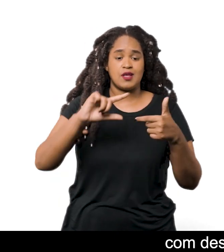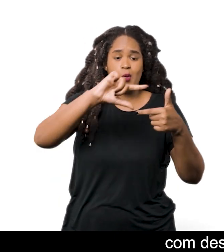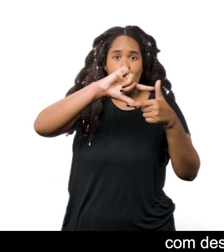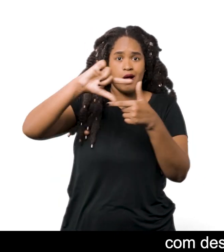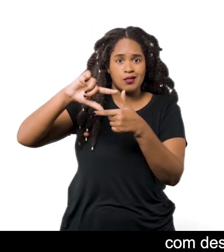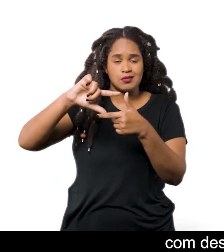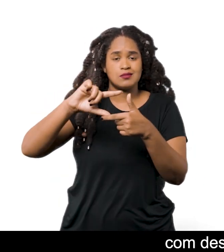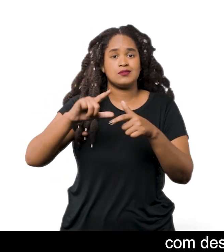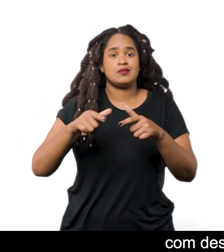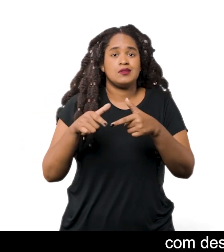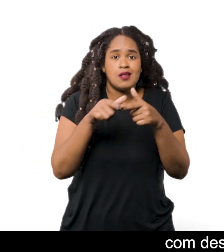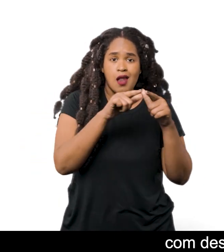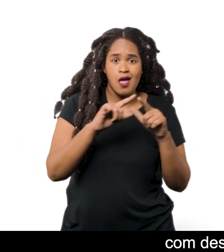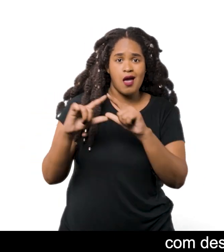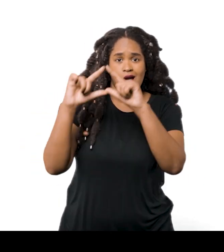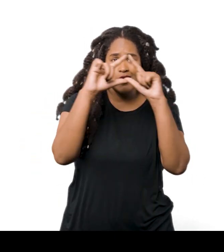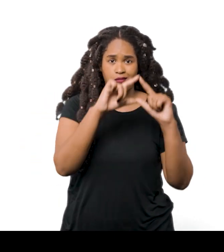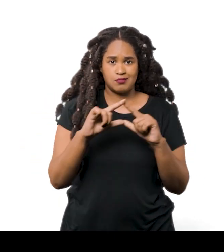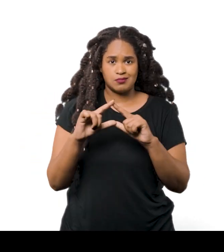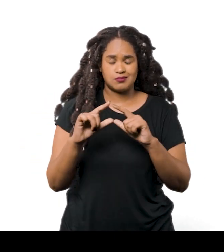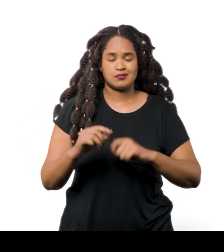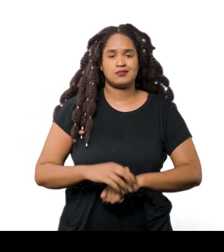quadrados e padrões triangulares